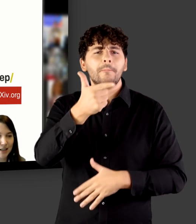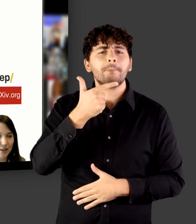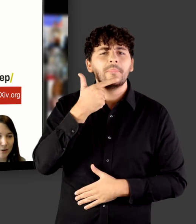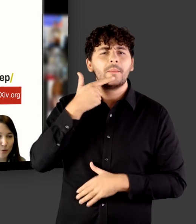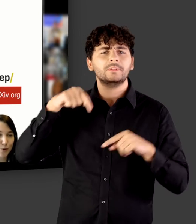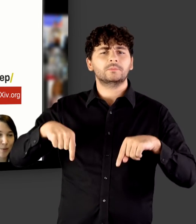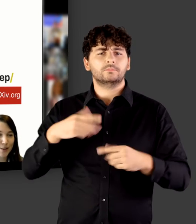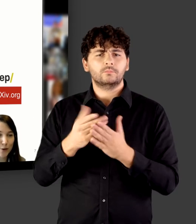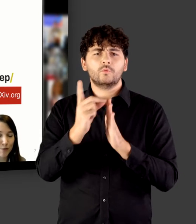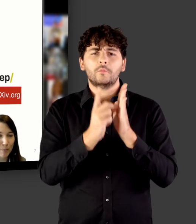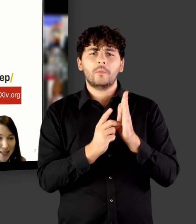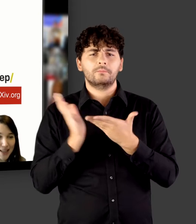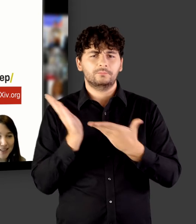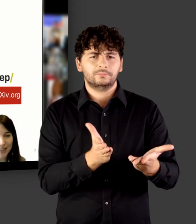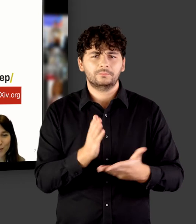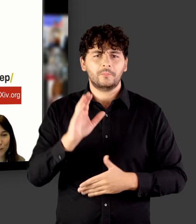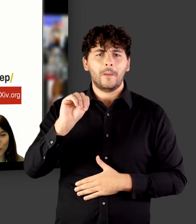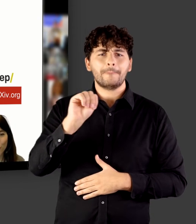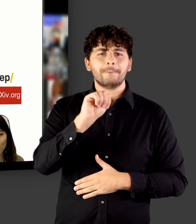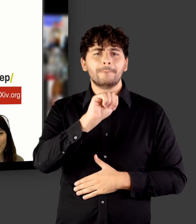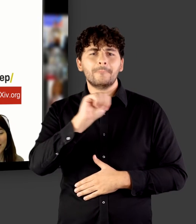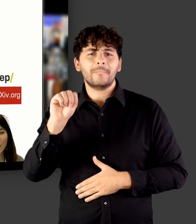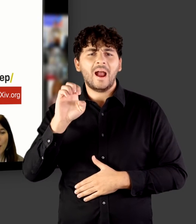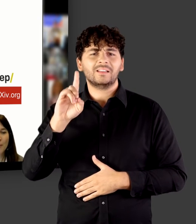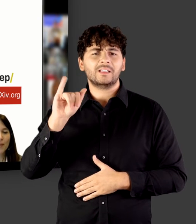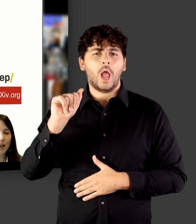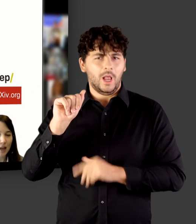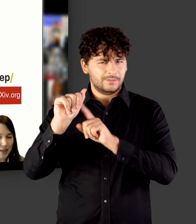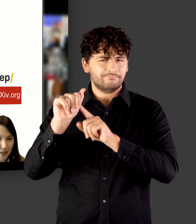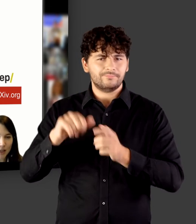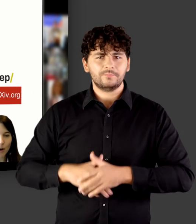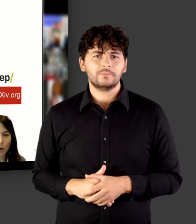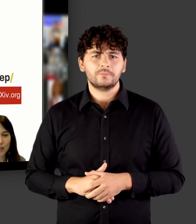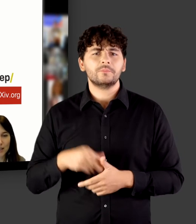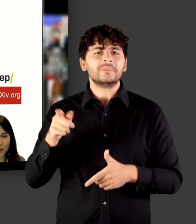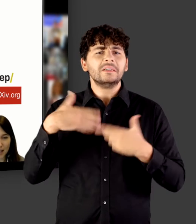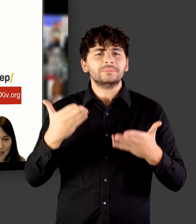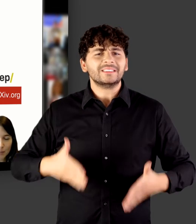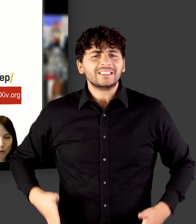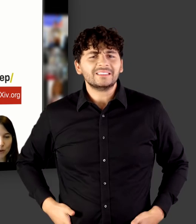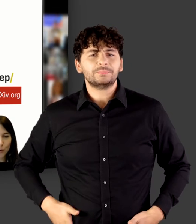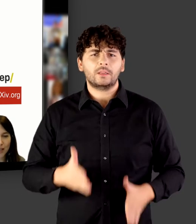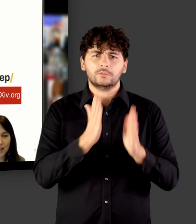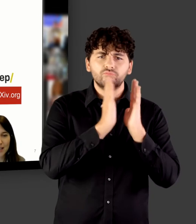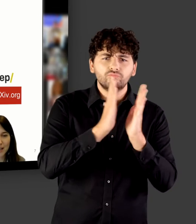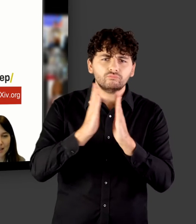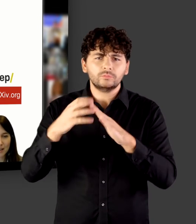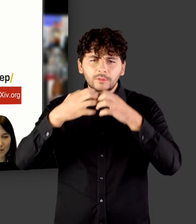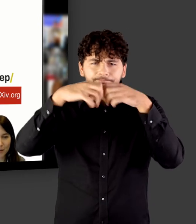Dokumentenserver Media, der Ihnen zur Verfügung steht. Es gibt aber auch disziplinäre Repositorien. Da findet